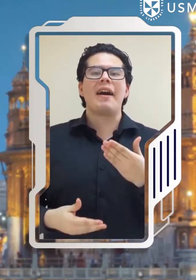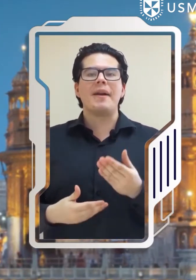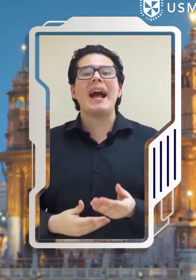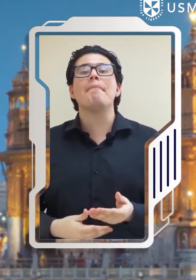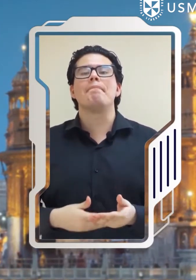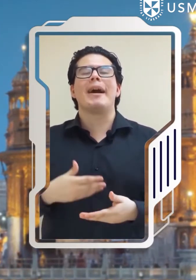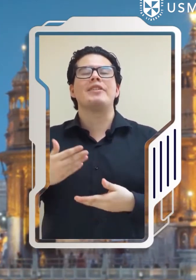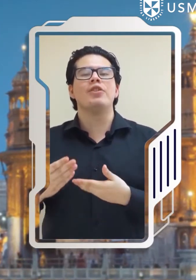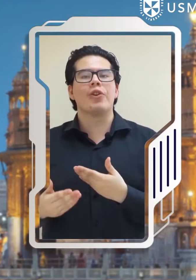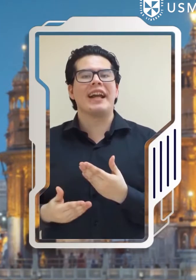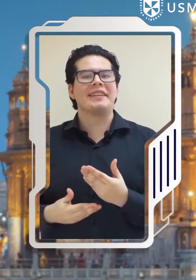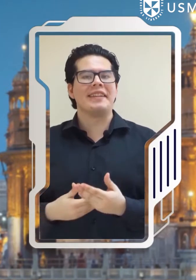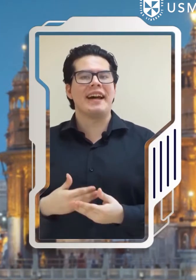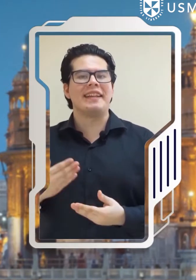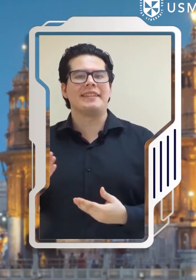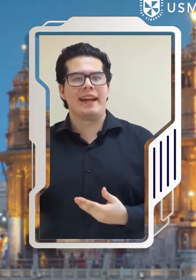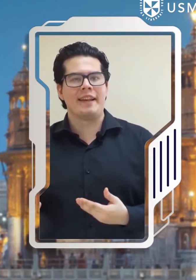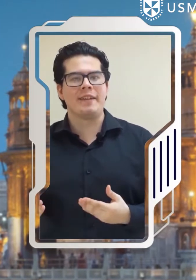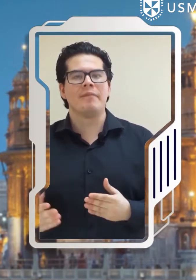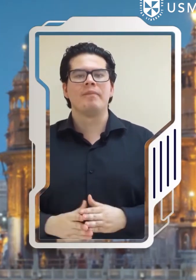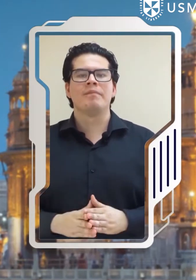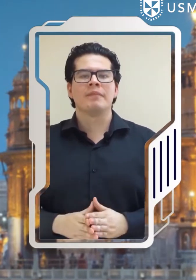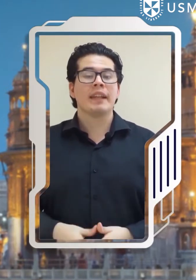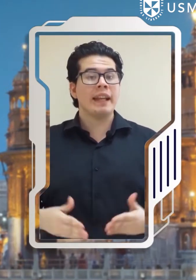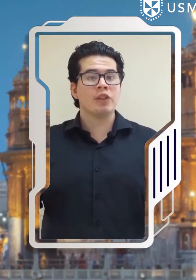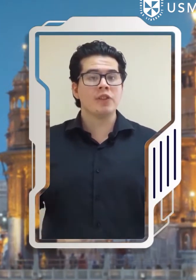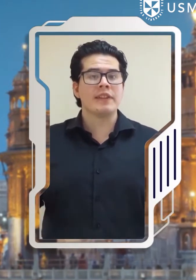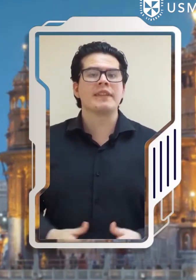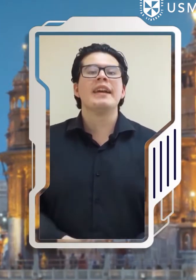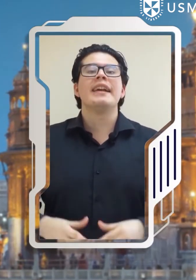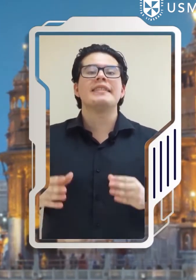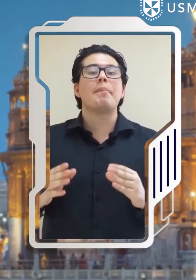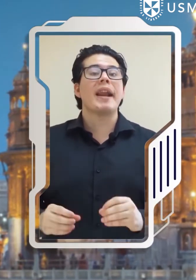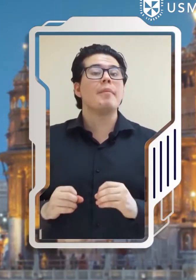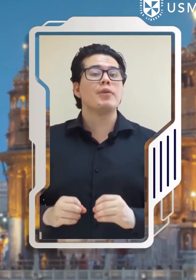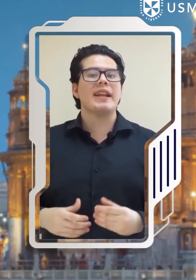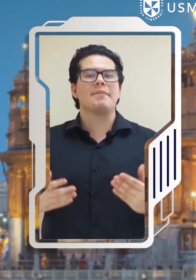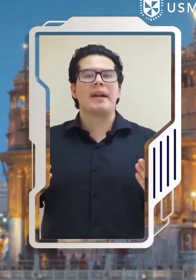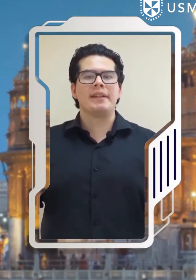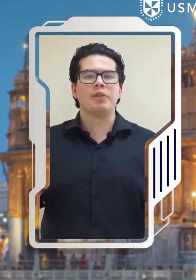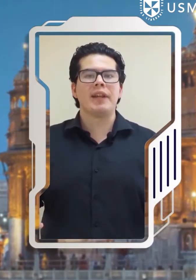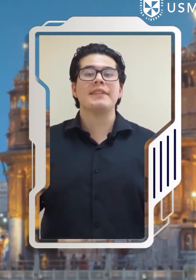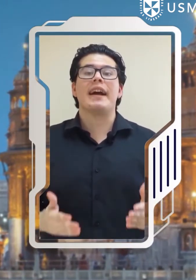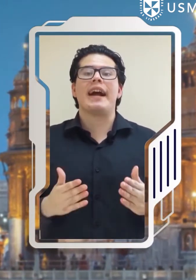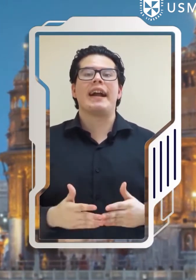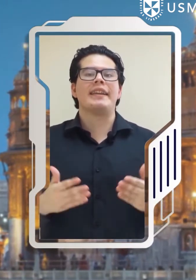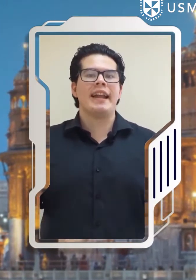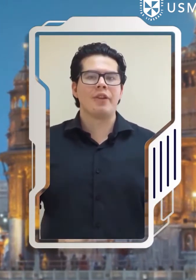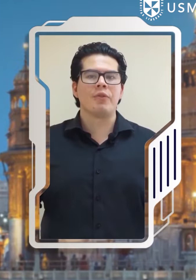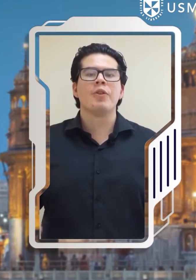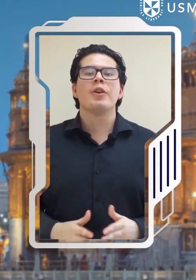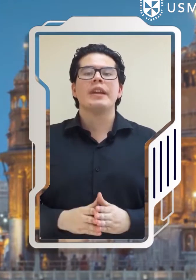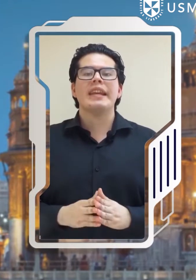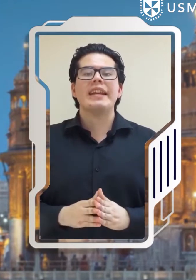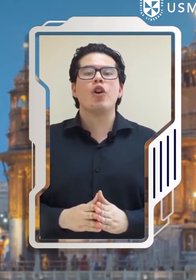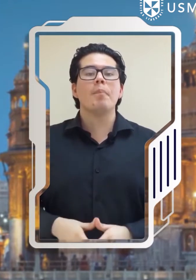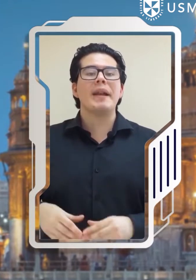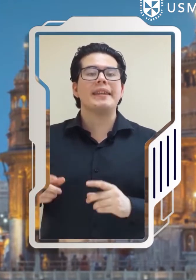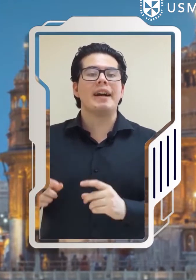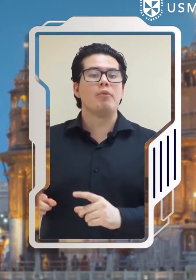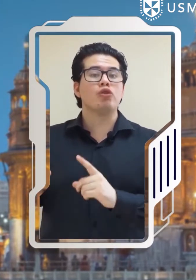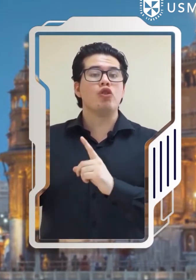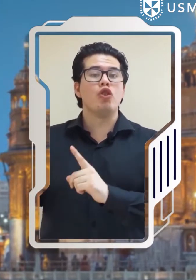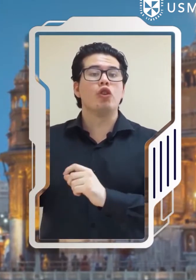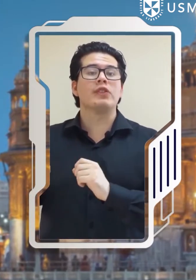habrá mayor cantidad de sal Entonces, separamos las magnitudes a cada lado y